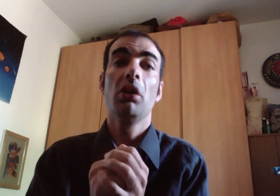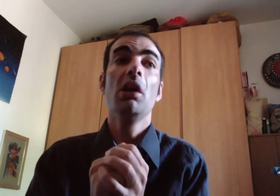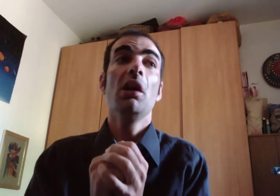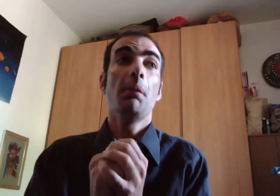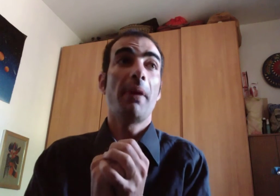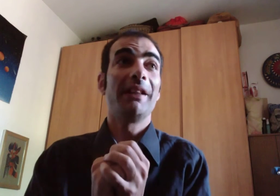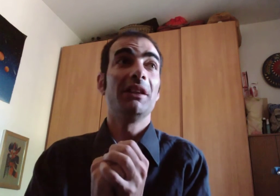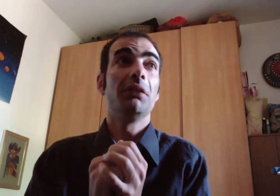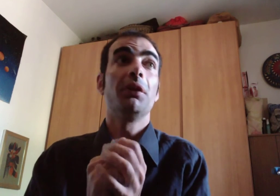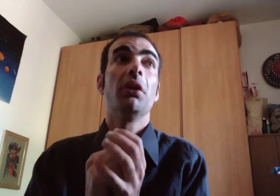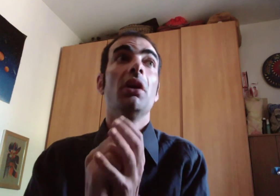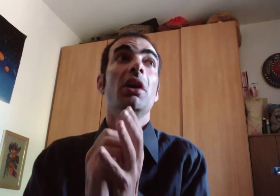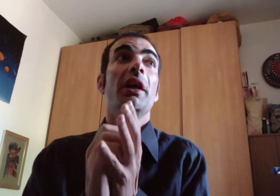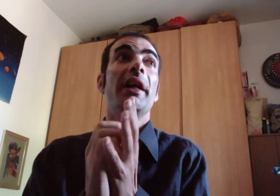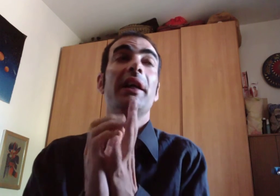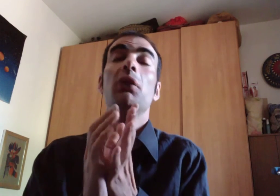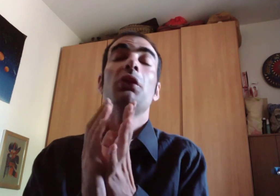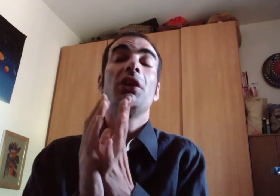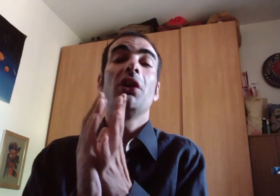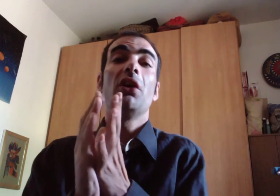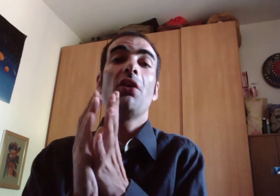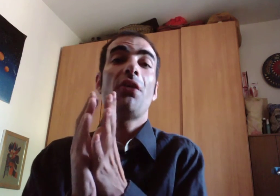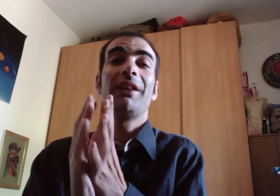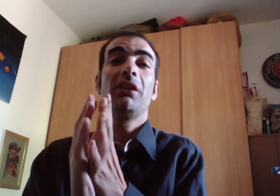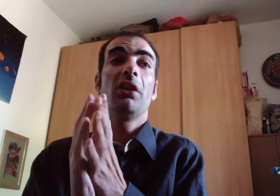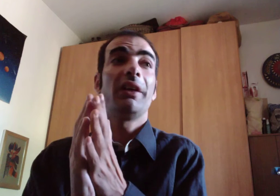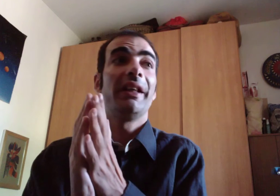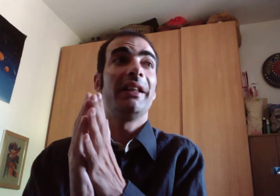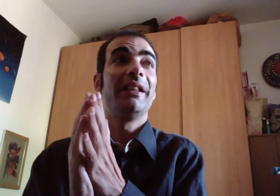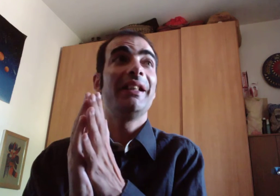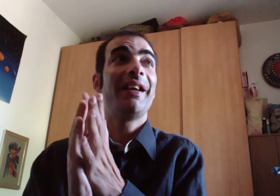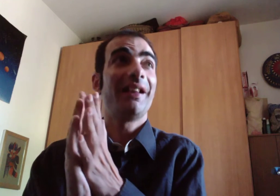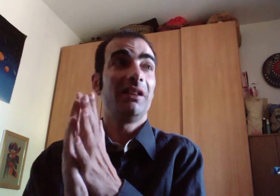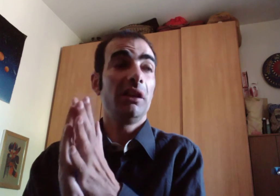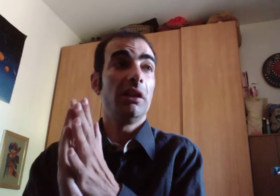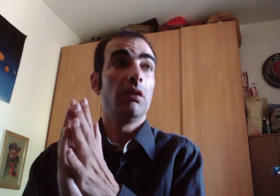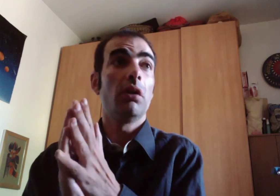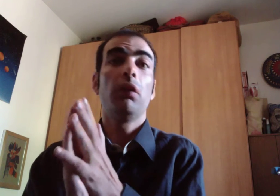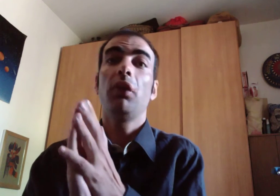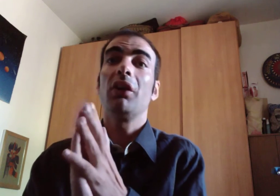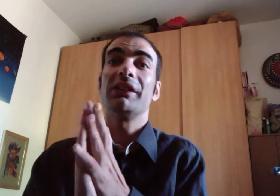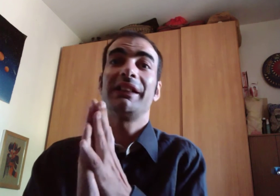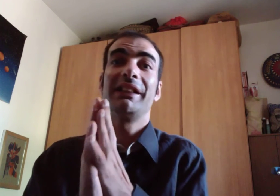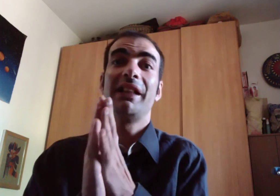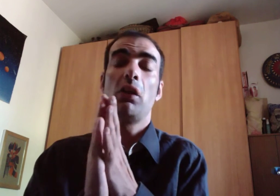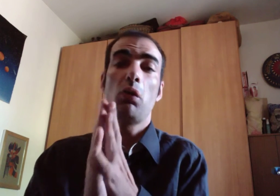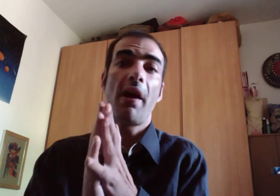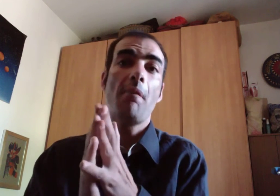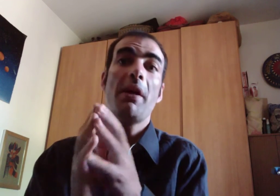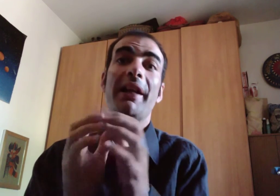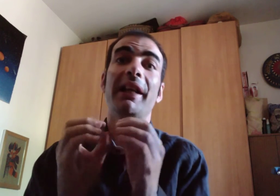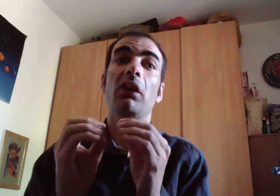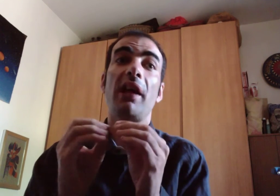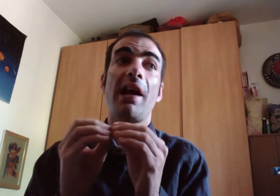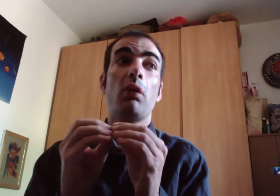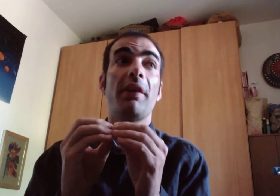magnifico l'unico fattore negativo forse del web che non ha un